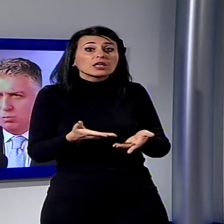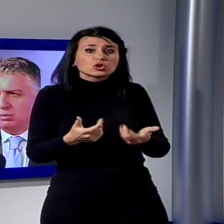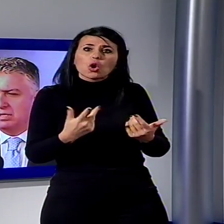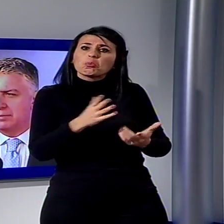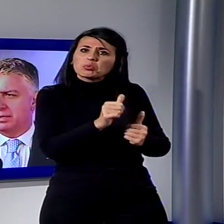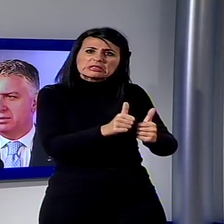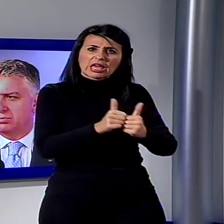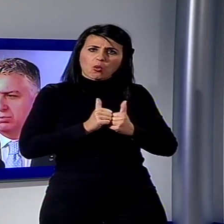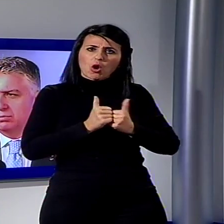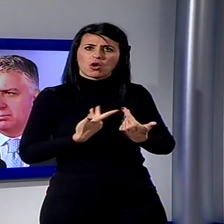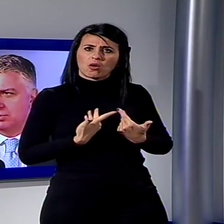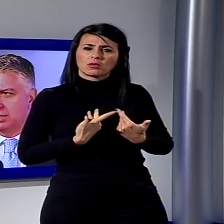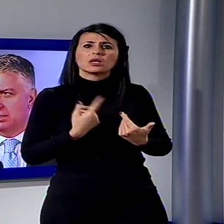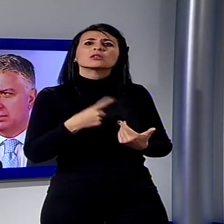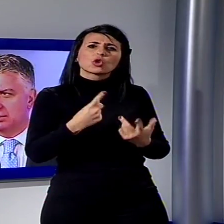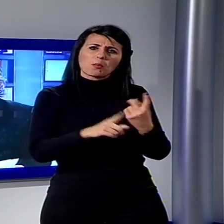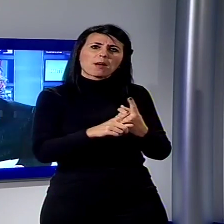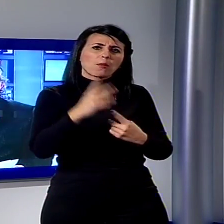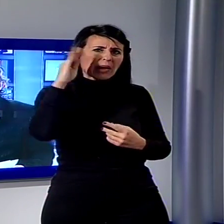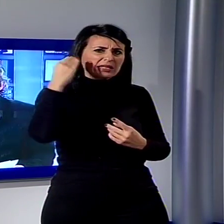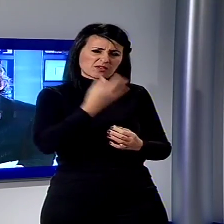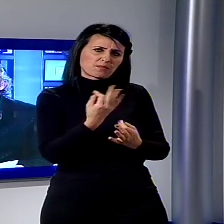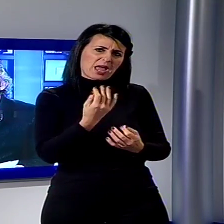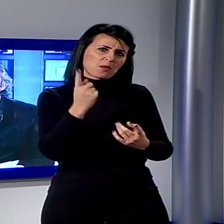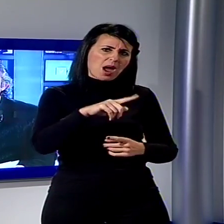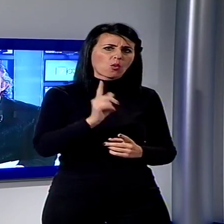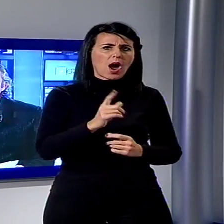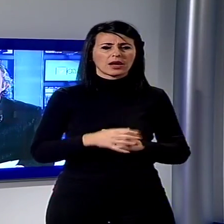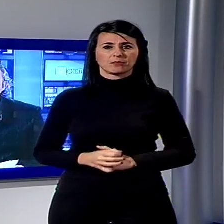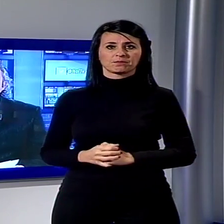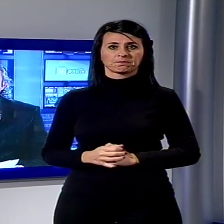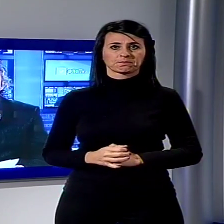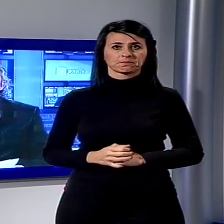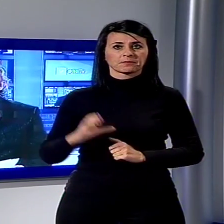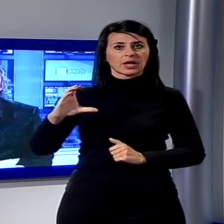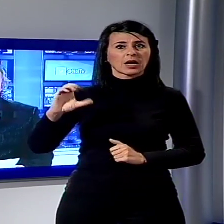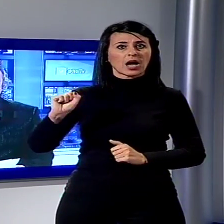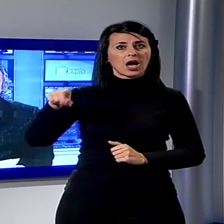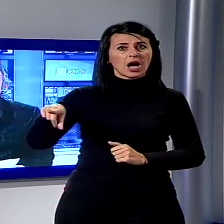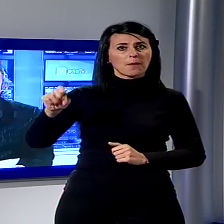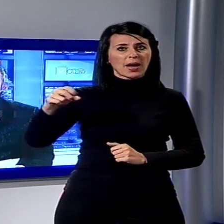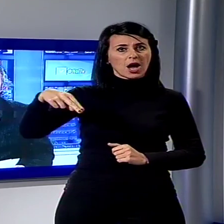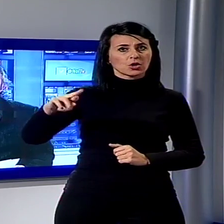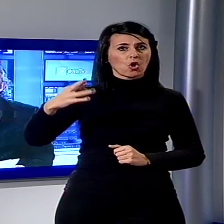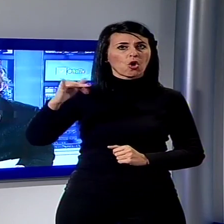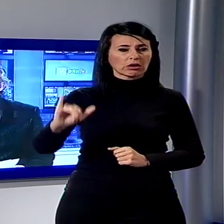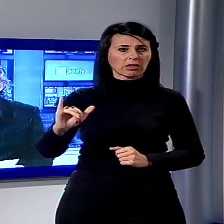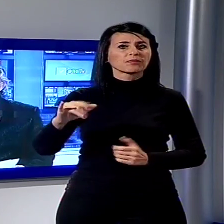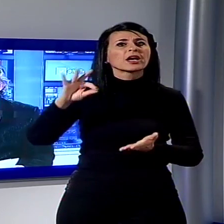uno degli elementi su cui dovremmo ragionare. Andiamo nel Comune di Capannori a Coselli, dove il Centro di Riuso Solidale da Capo ha